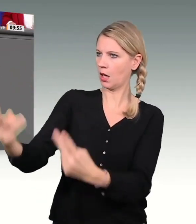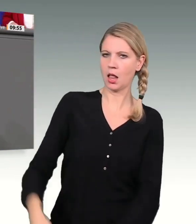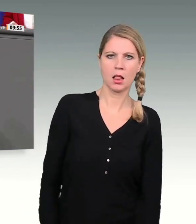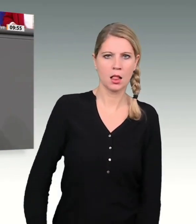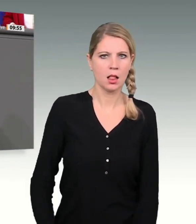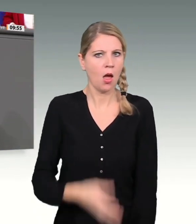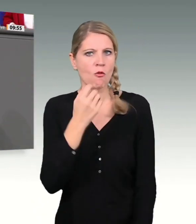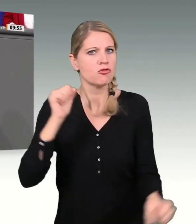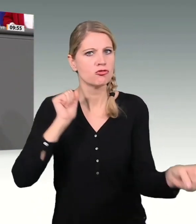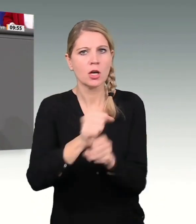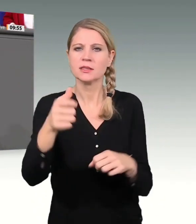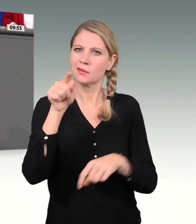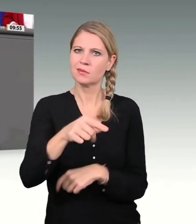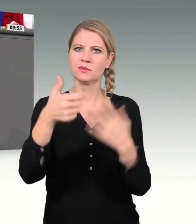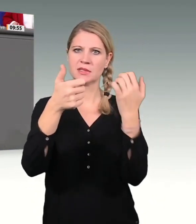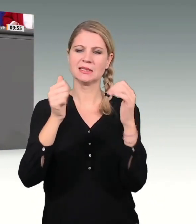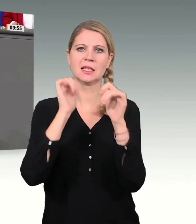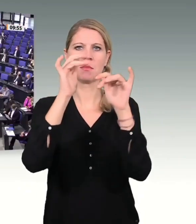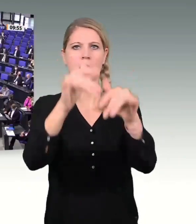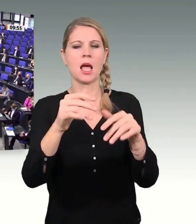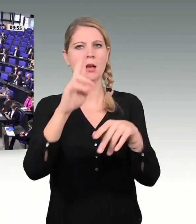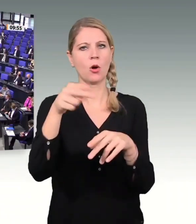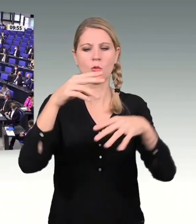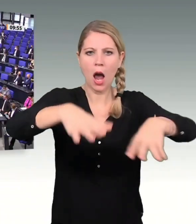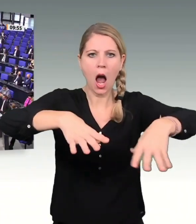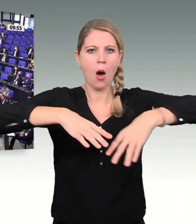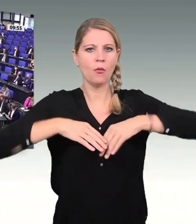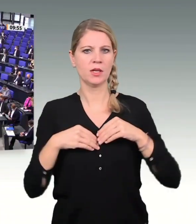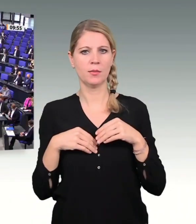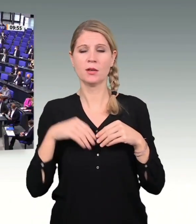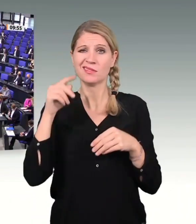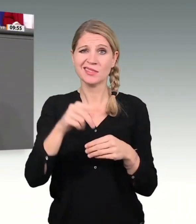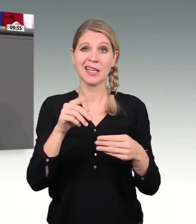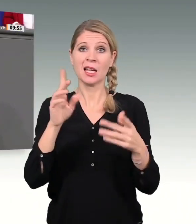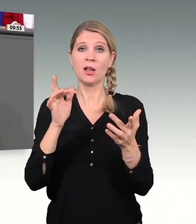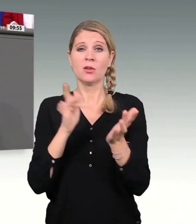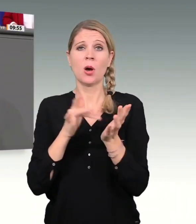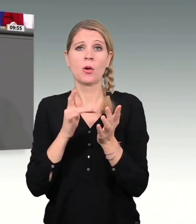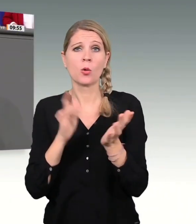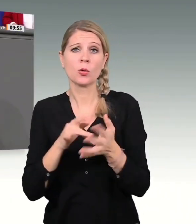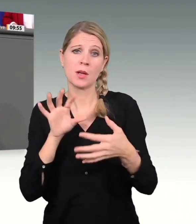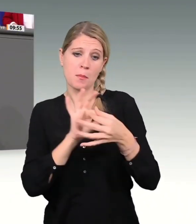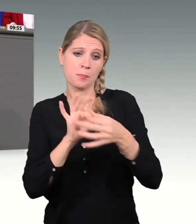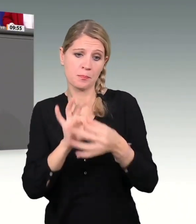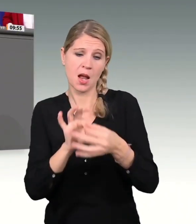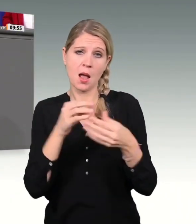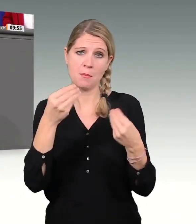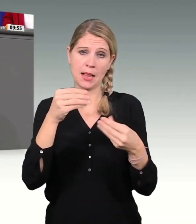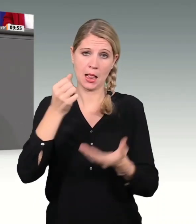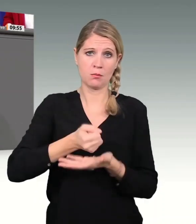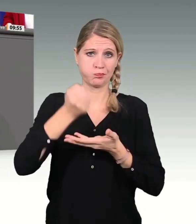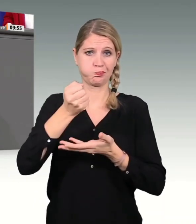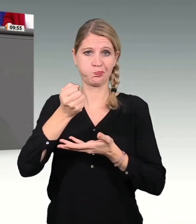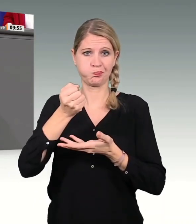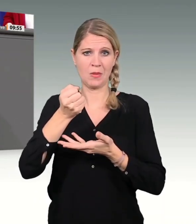Schlimmer noch, Sie wollen diese zweckgebundenen Mittel umwidmen. Klimaschutz ist Ihre Begründung. Klingt ja total gut.